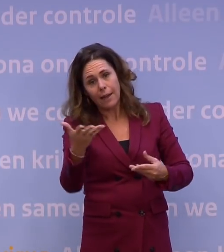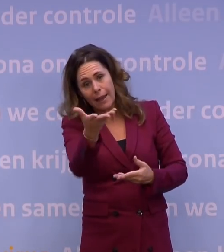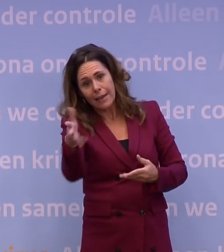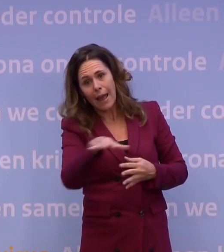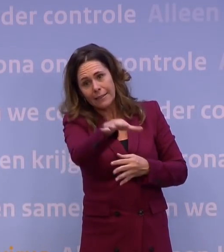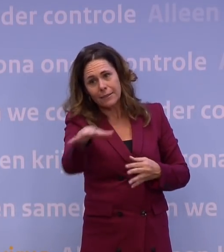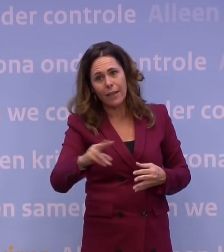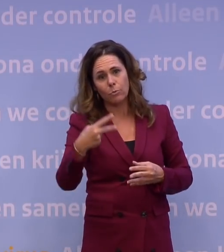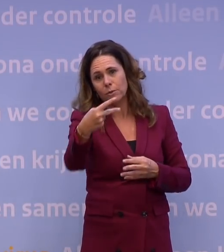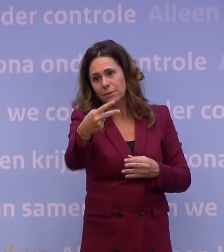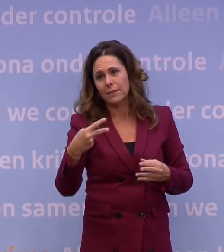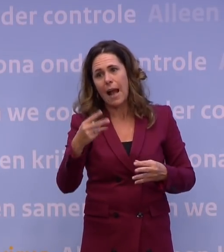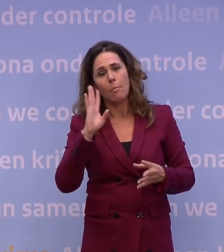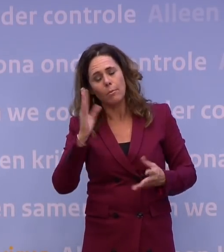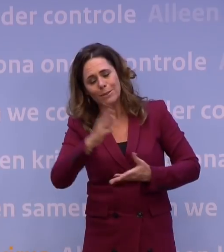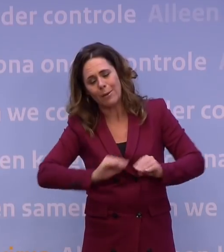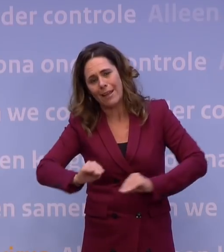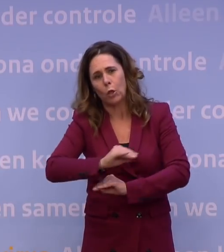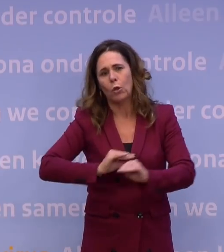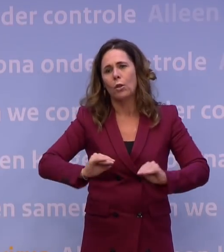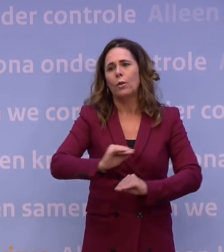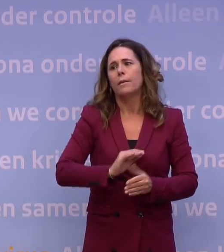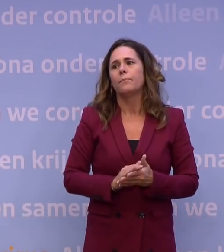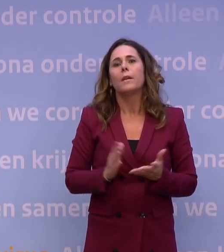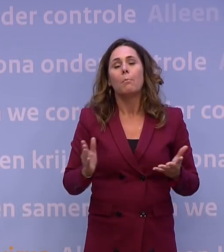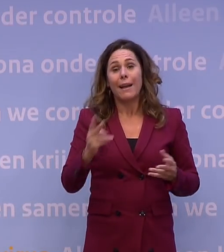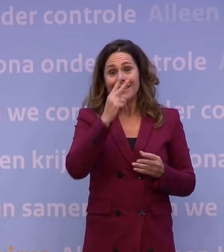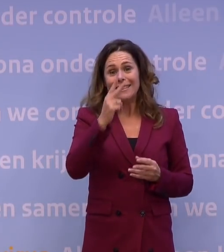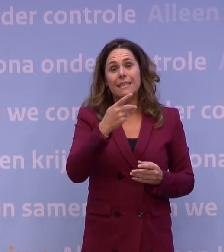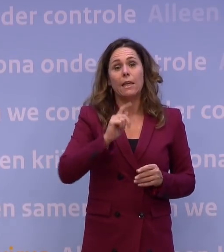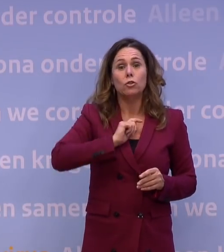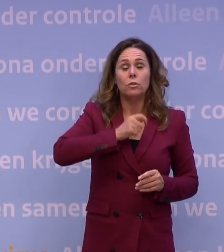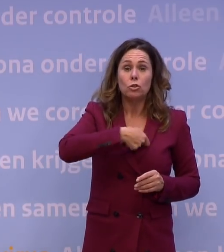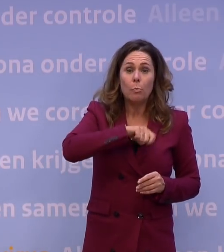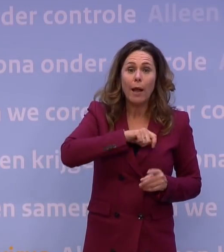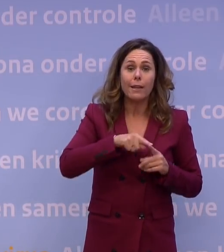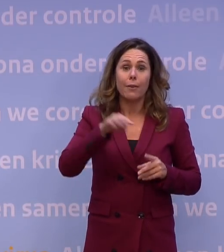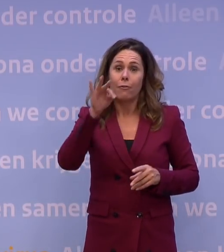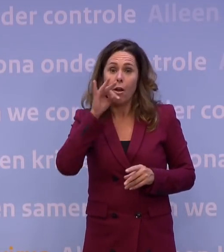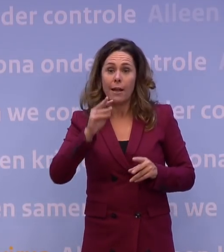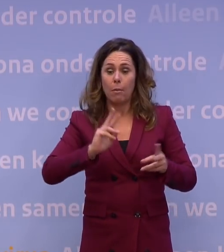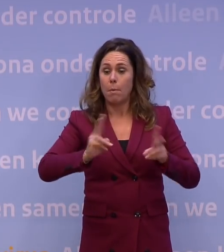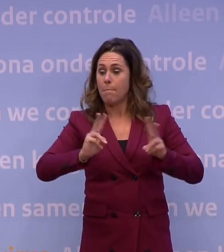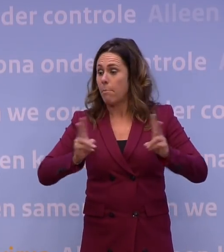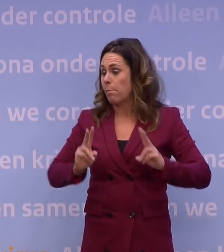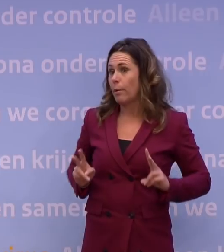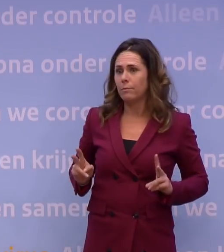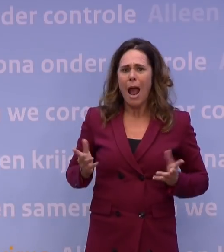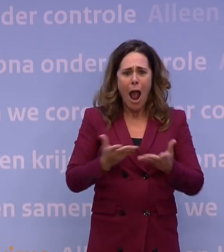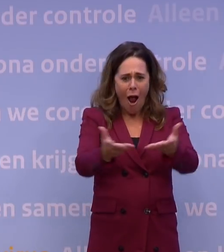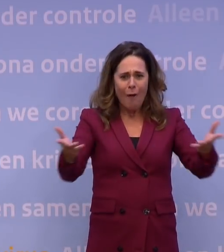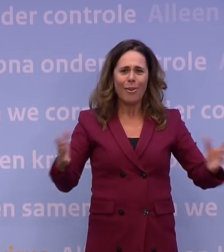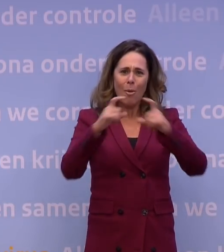weer, want we moeten dat echt samen helemaal uitboren. Maar je ziet in Spanje en Frankrijk dat het aantal besmettingen enorm oploopt en daar geldt bijna overal een